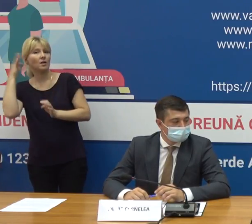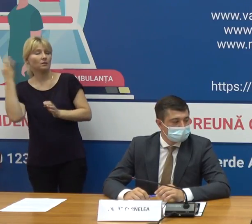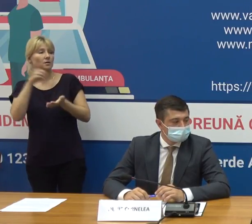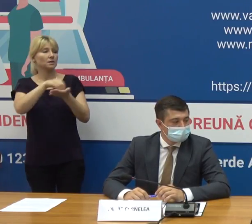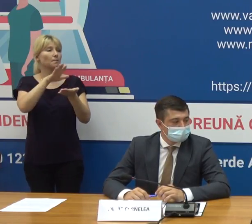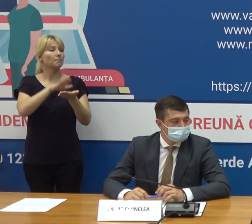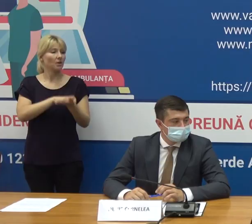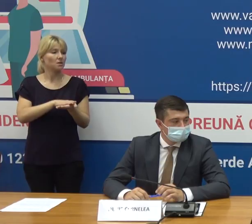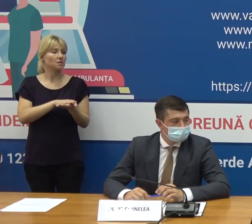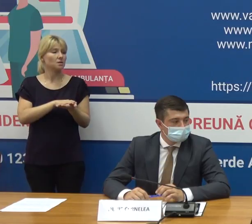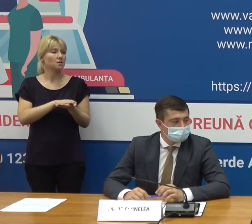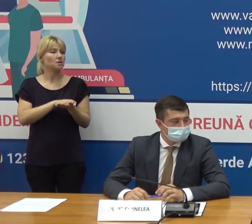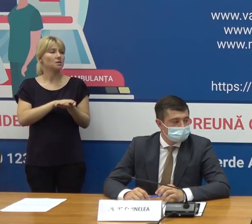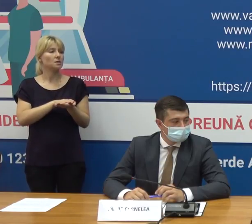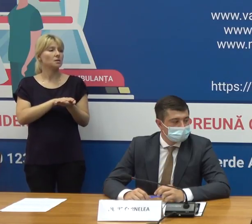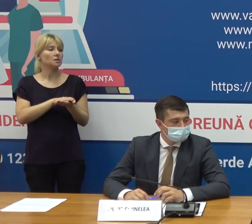înregistrează